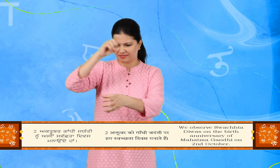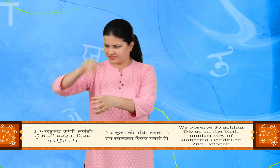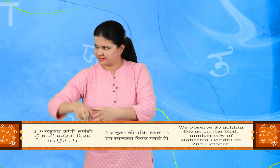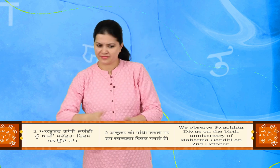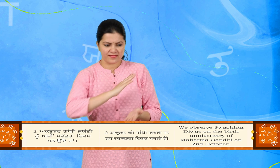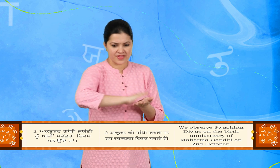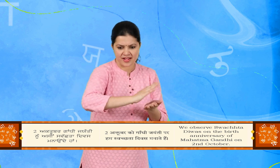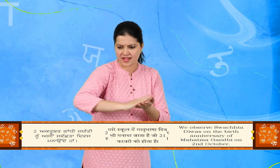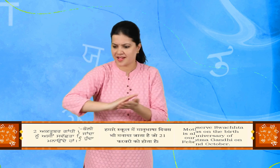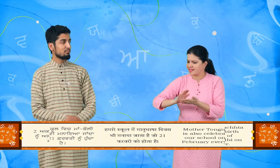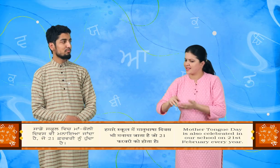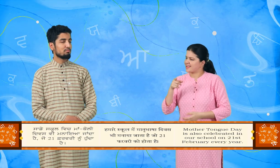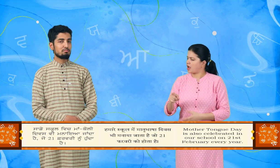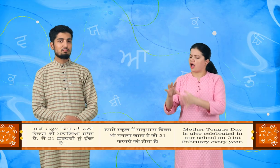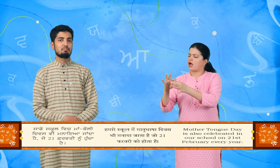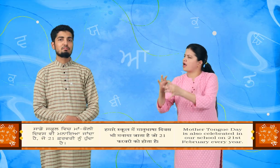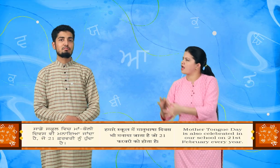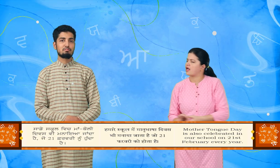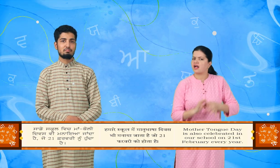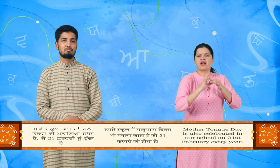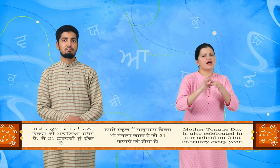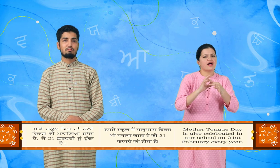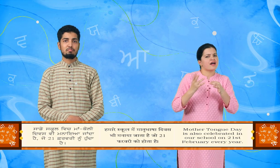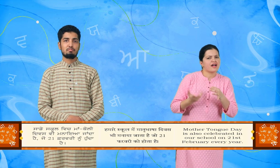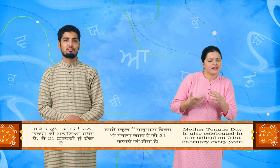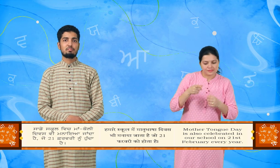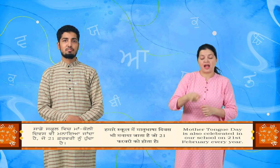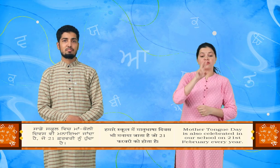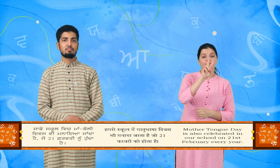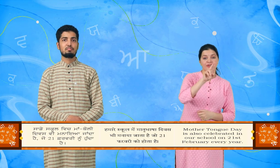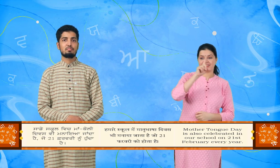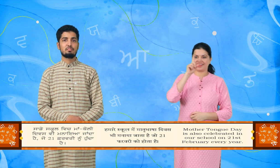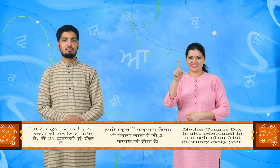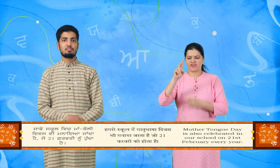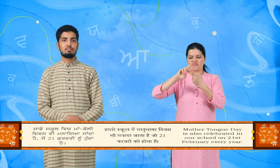साड़े स्कूल विच माँ भूले दिवस भी मनाया जानदा है, जो 21 फरवरी नू हुनदा है.